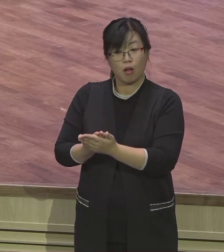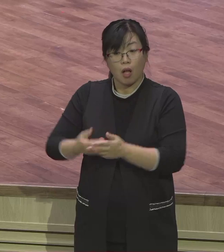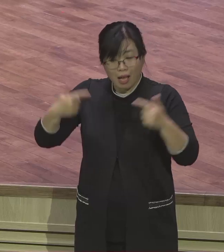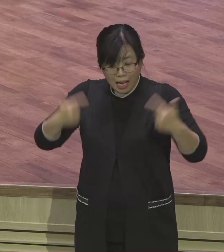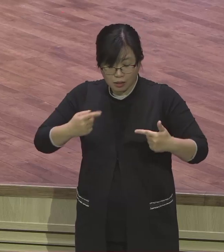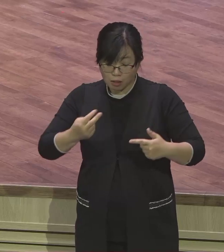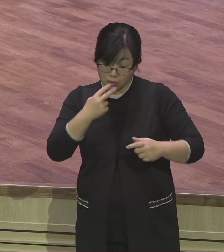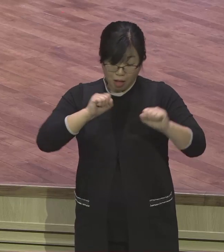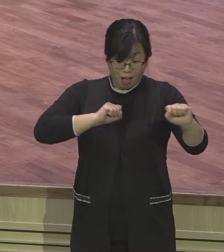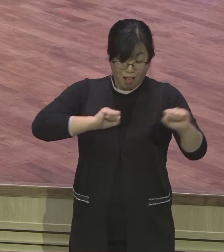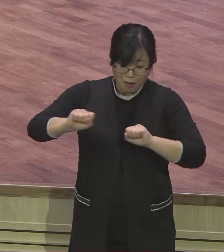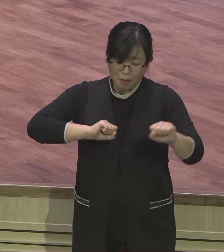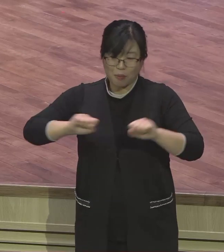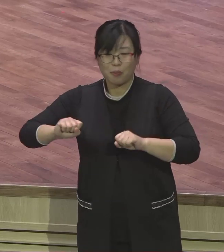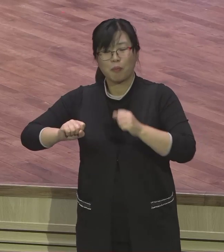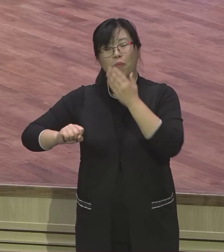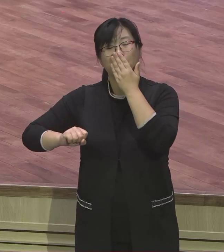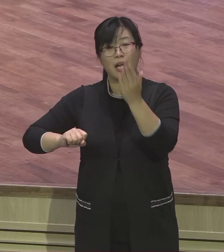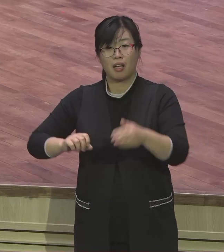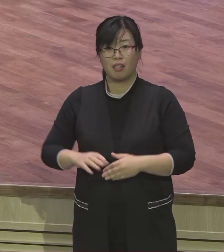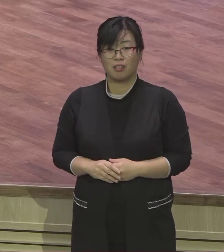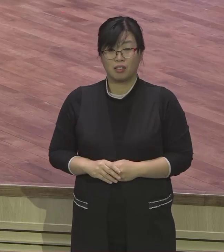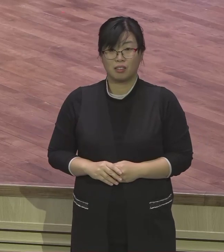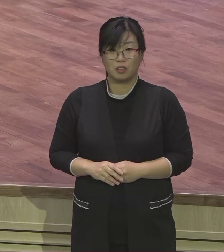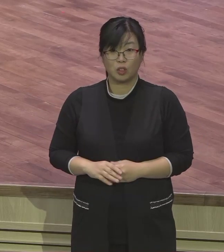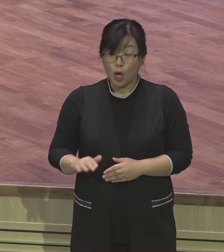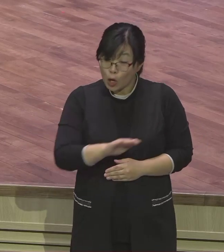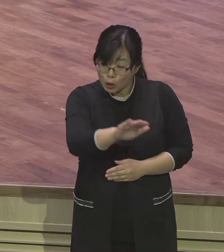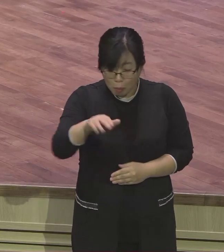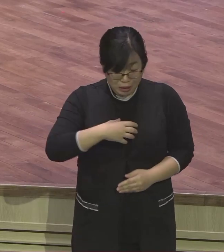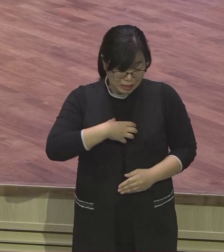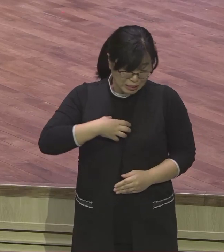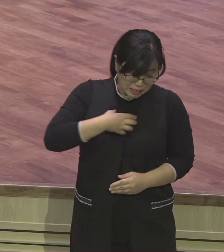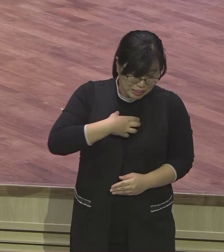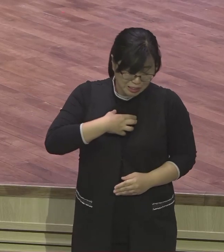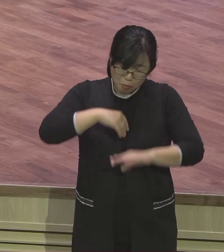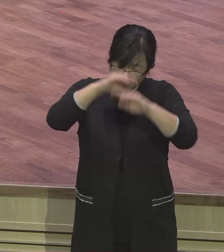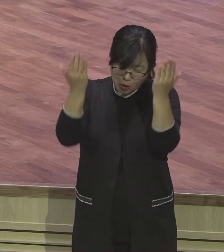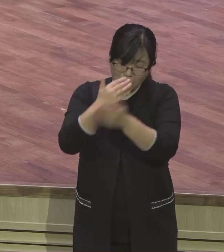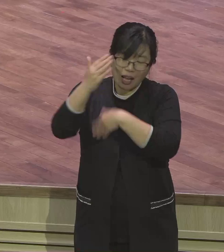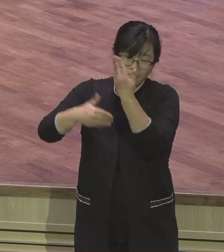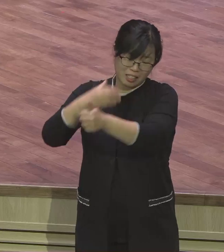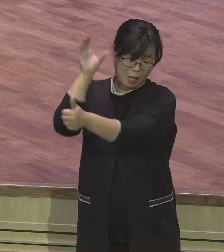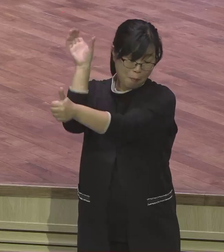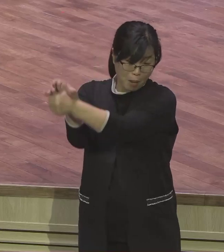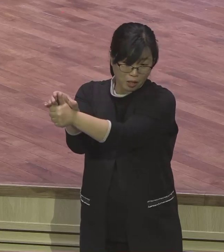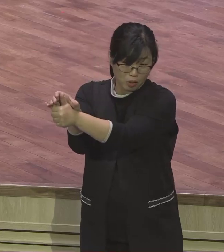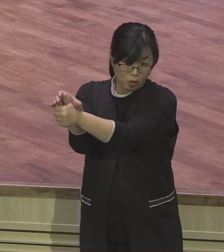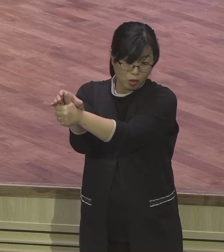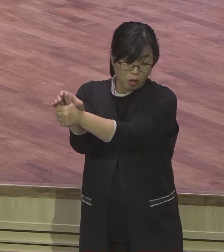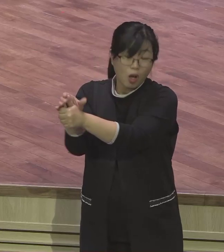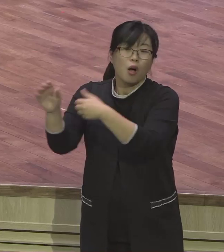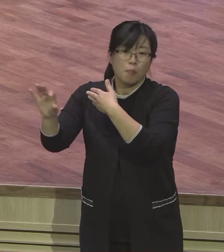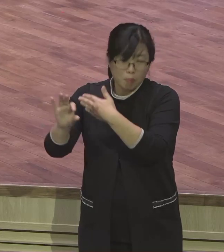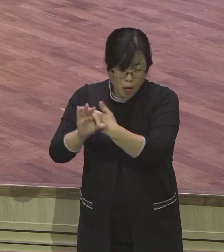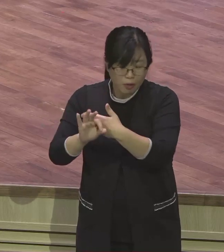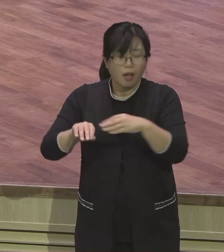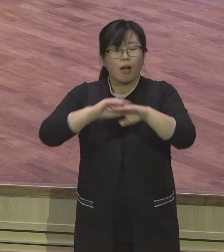맡겨라. 아무것도 임하지 말고 아멘 그래야 천국이 임하고 그래야 평안이 임하지 그래야 불신자하고